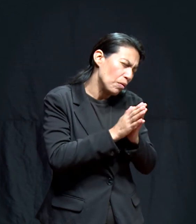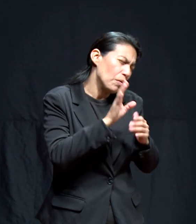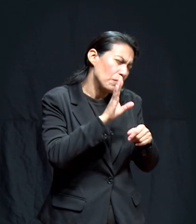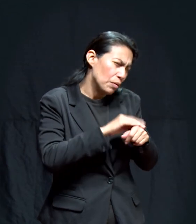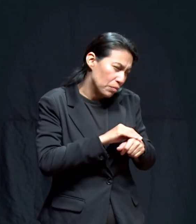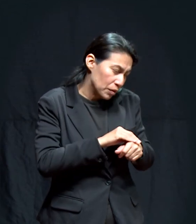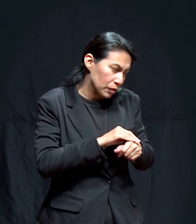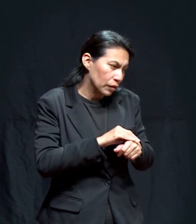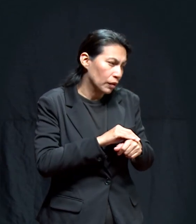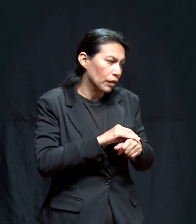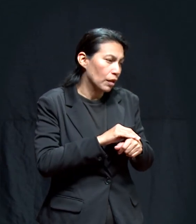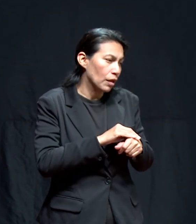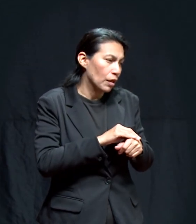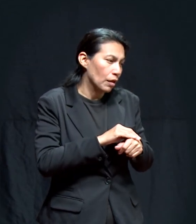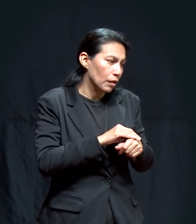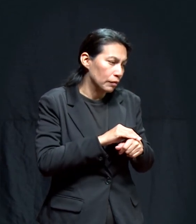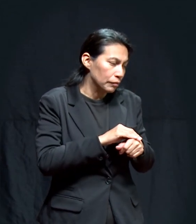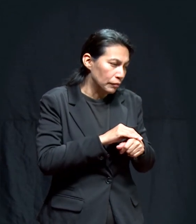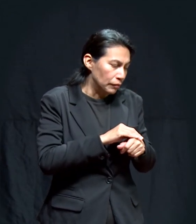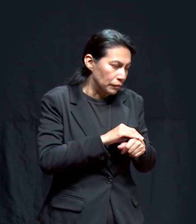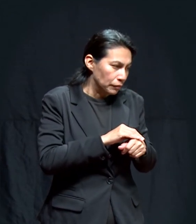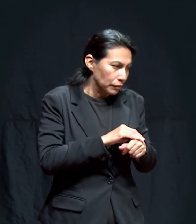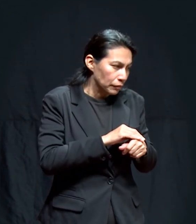permite que no